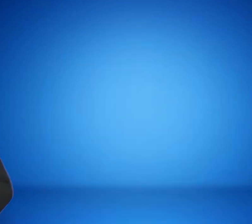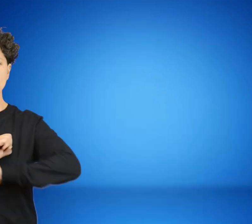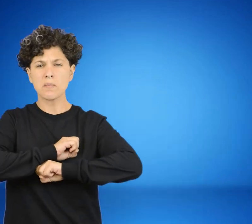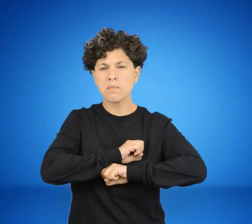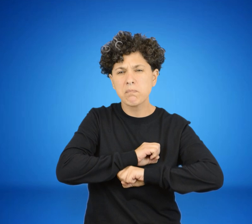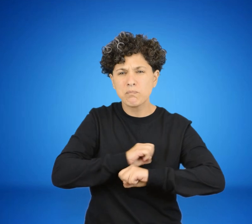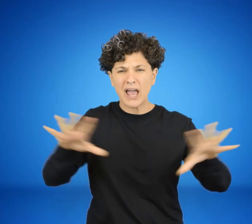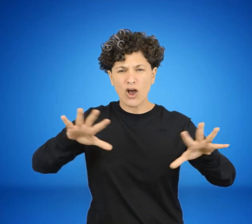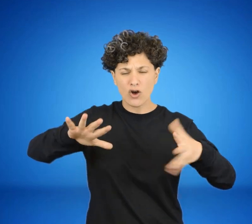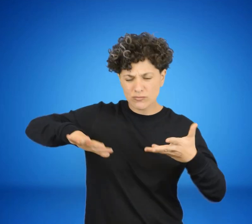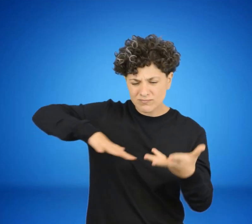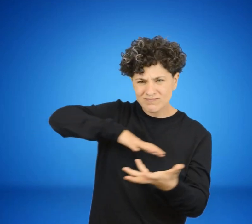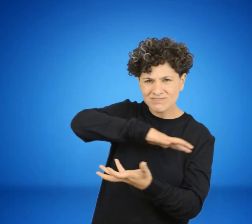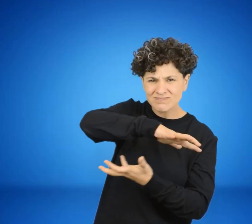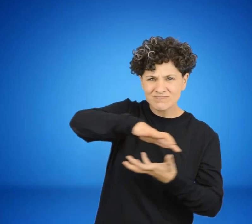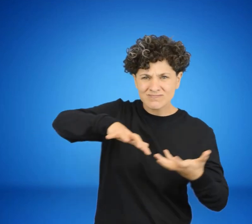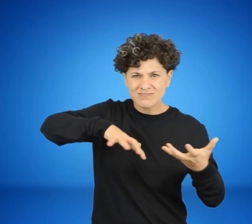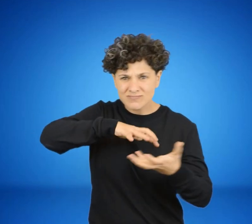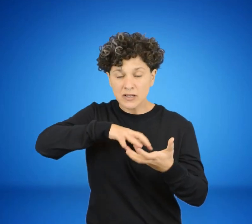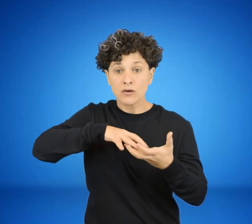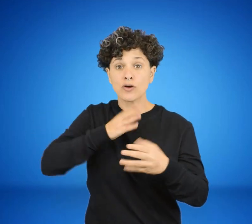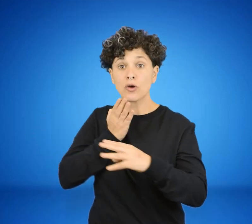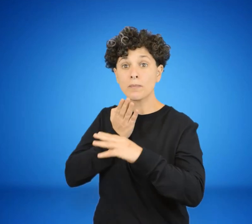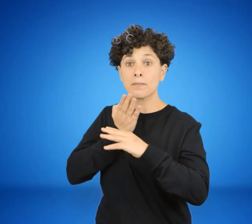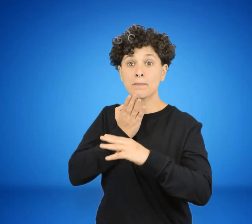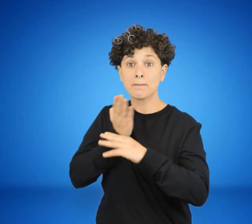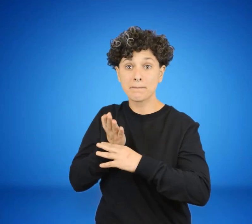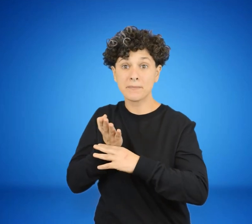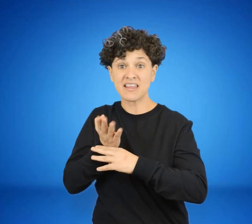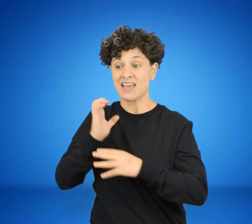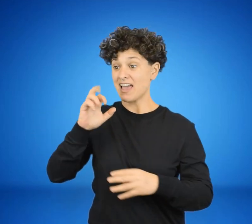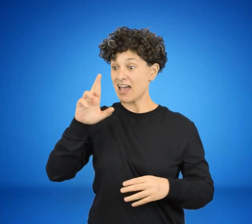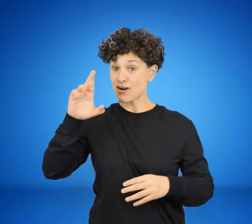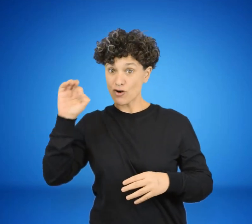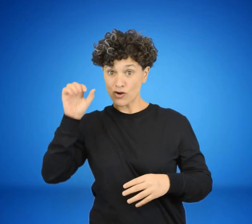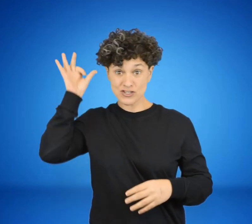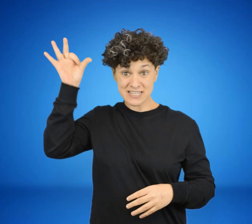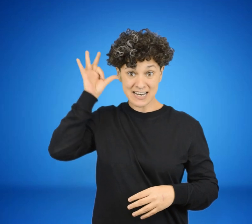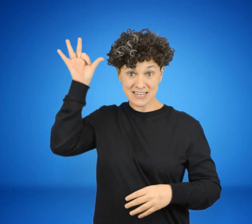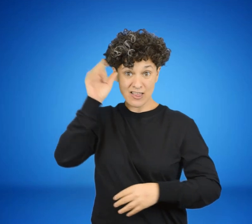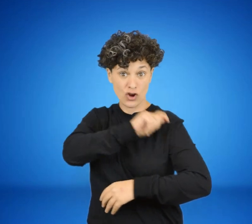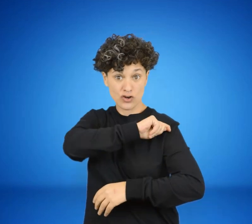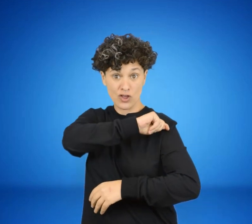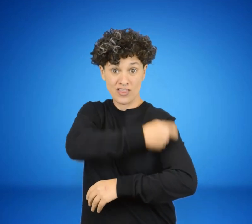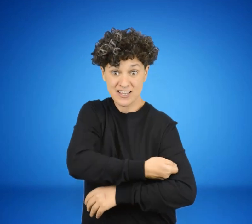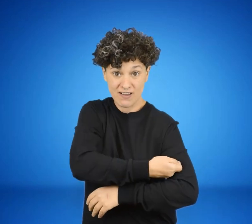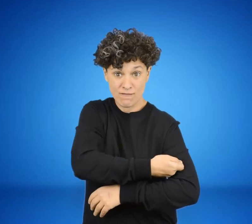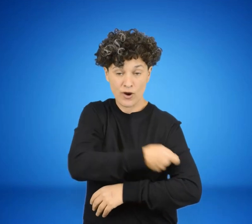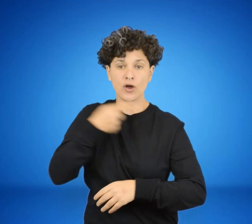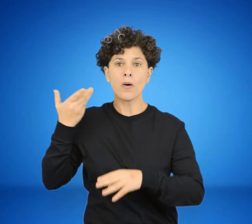La piedra de toque de este clima exasperado fue el pedido de desafuero del senador Enrique Herro,